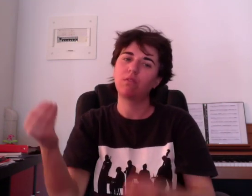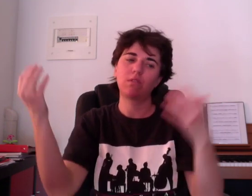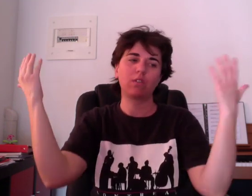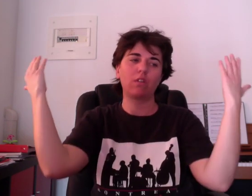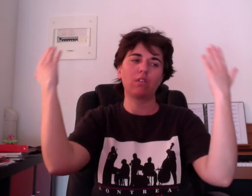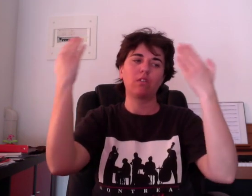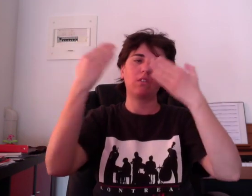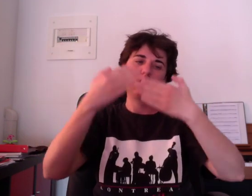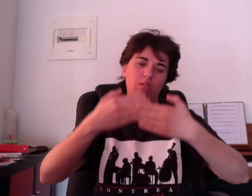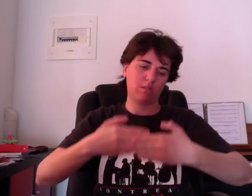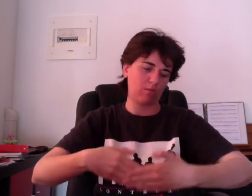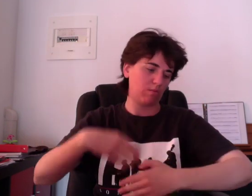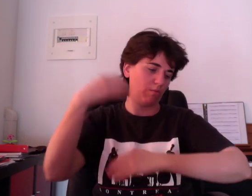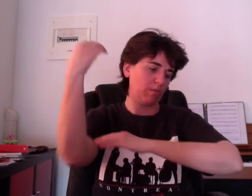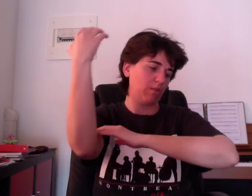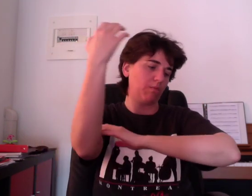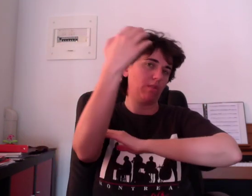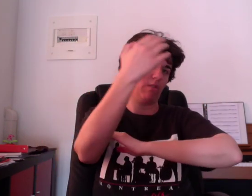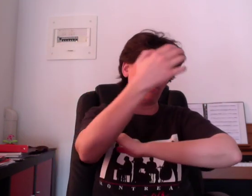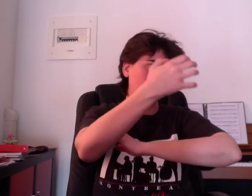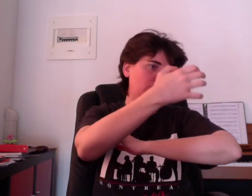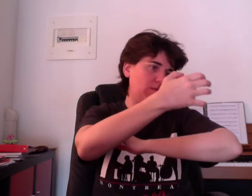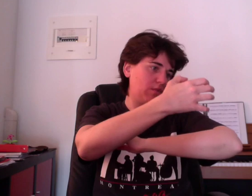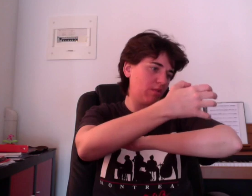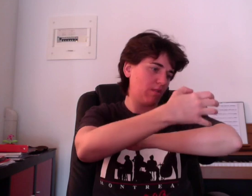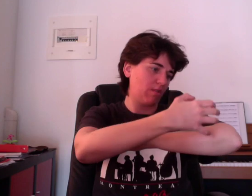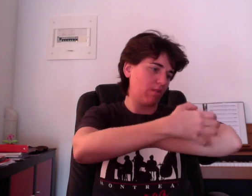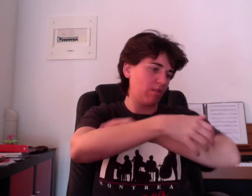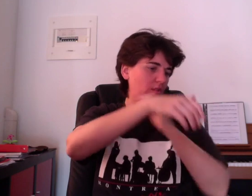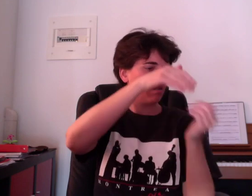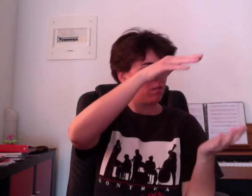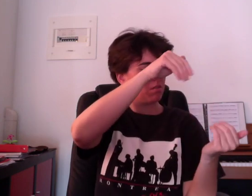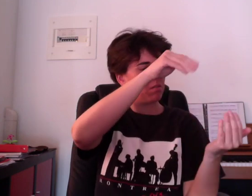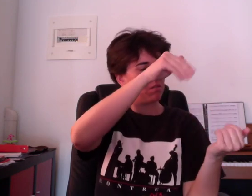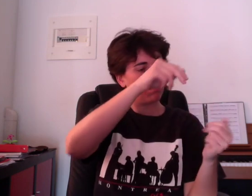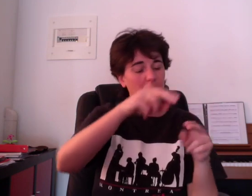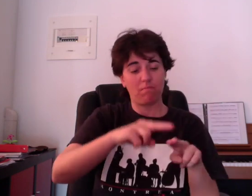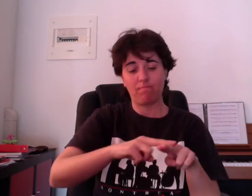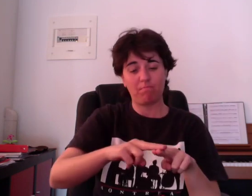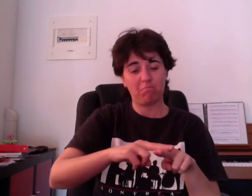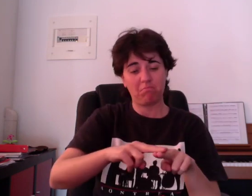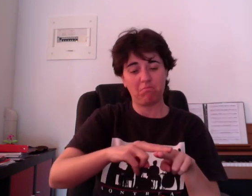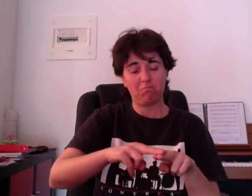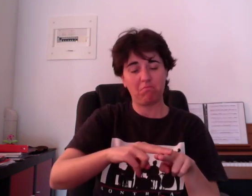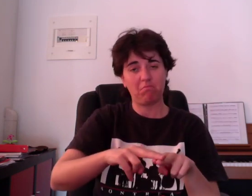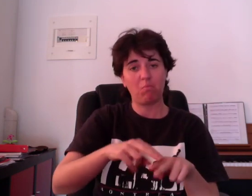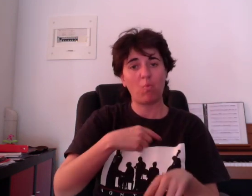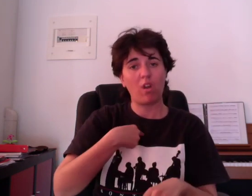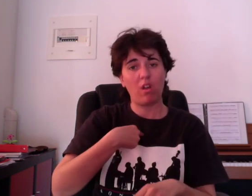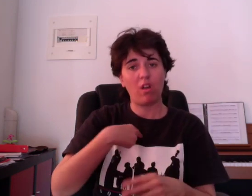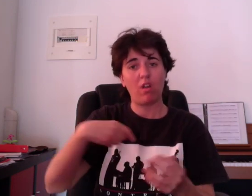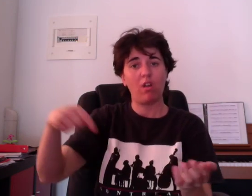regardais tomber mes nuits et j'en attendais rien Moi, à